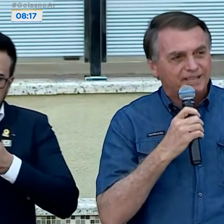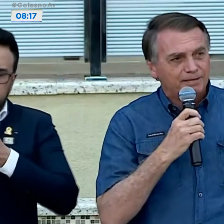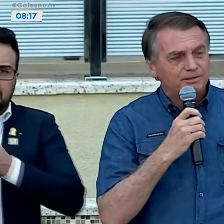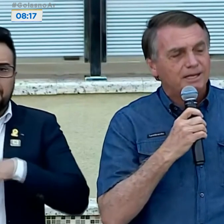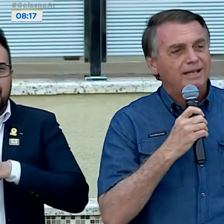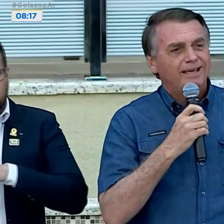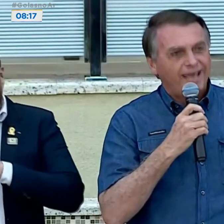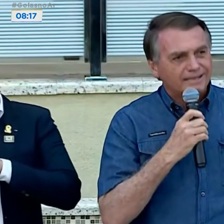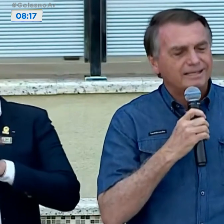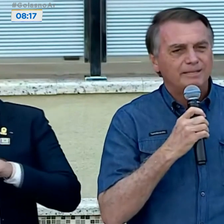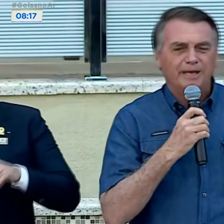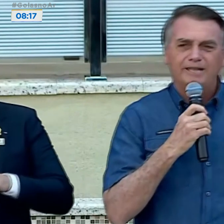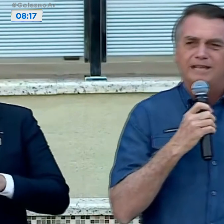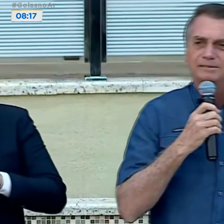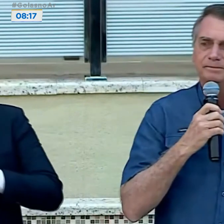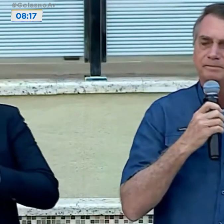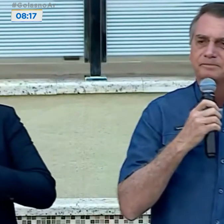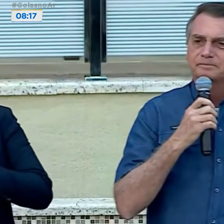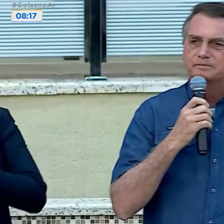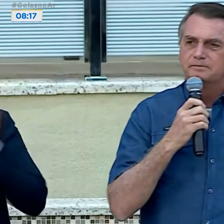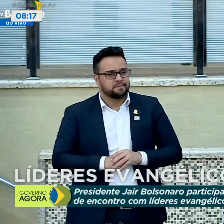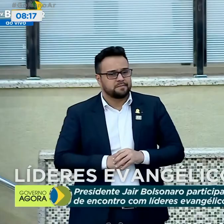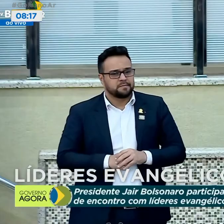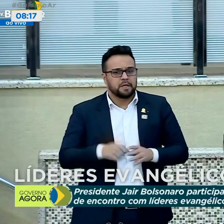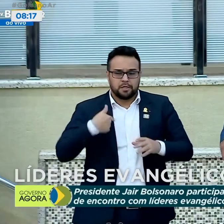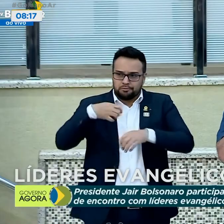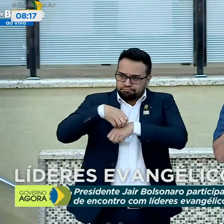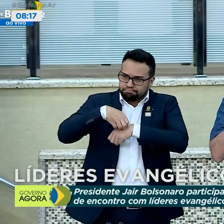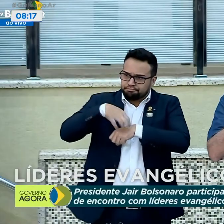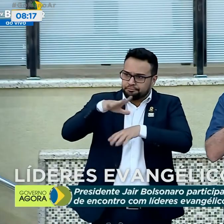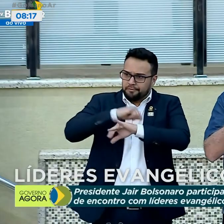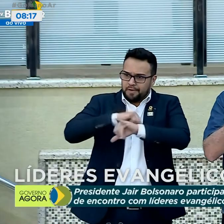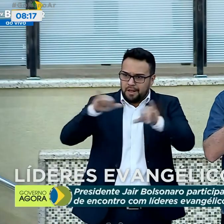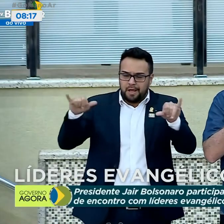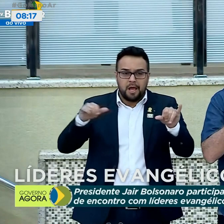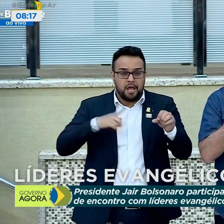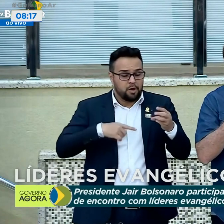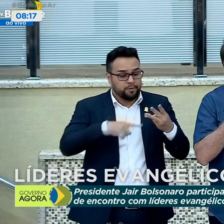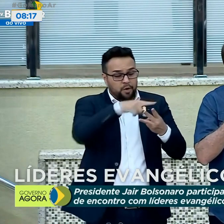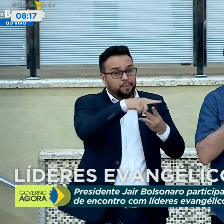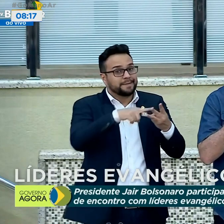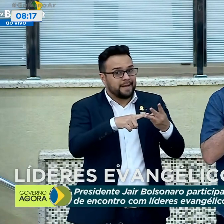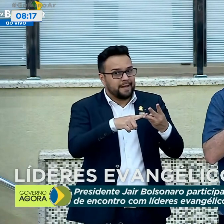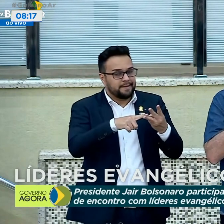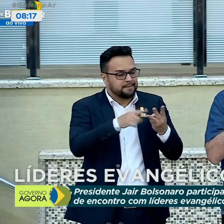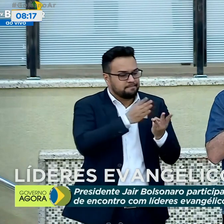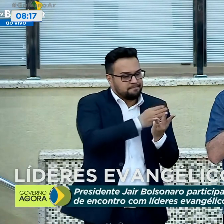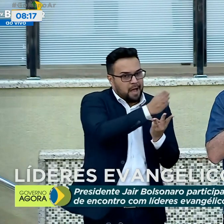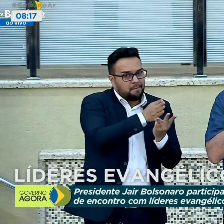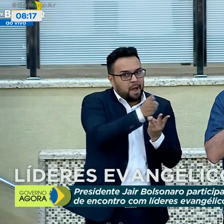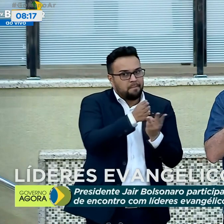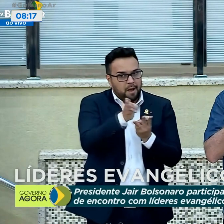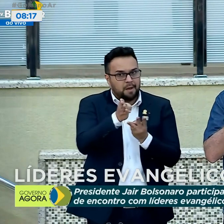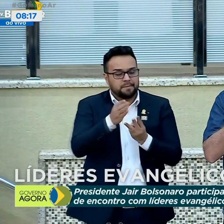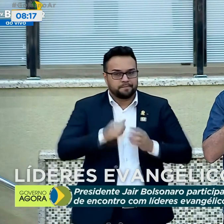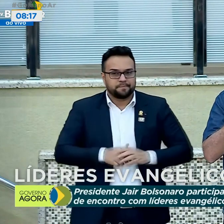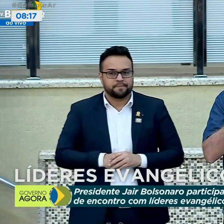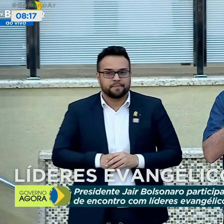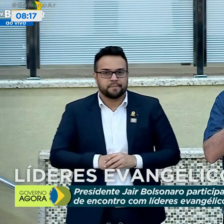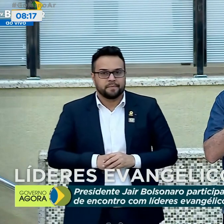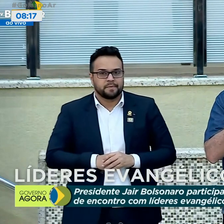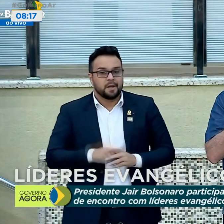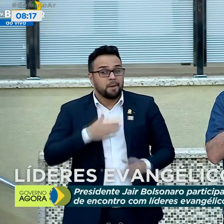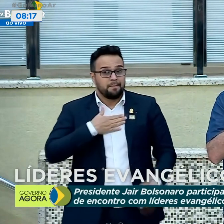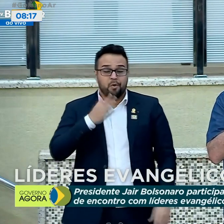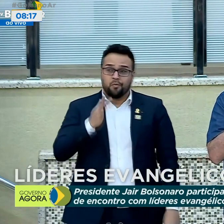aos apoiadores que não há chances de ser preso. Eu tenho três alternativas para o meu